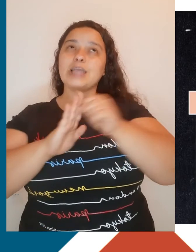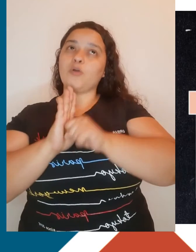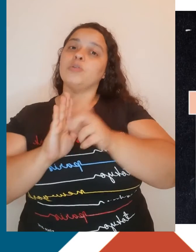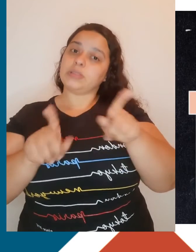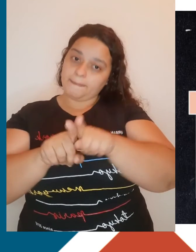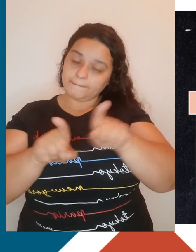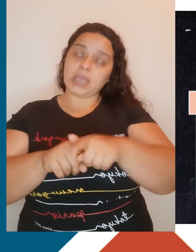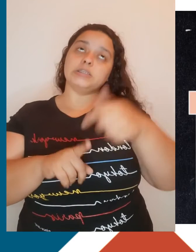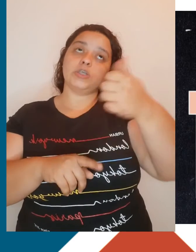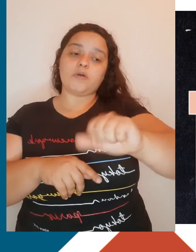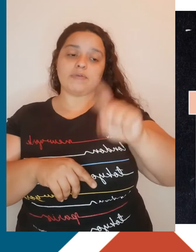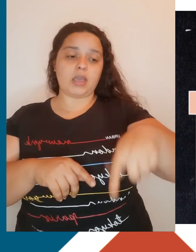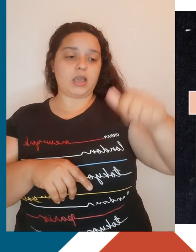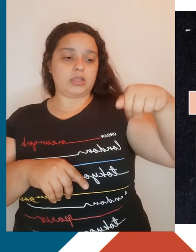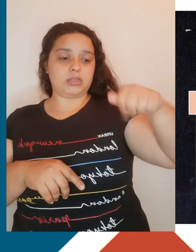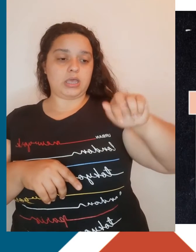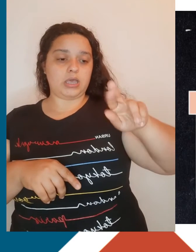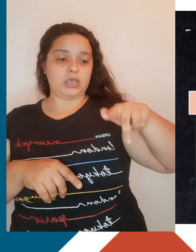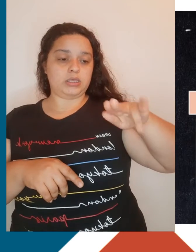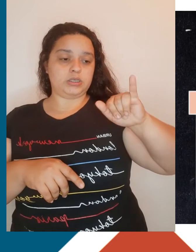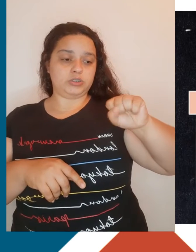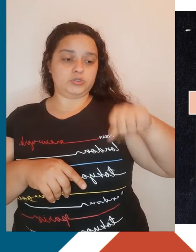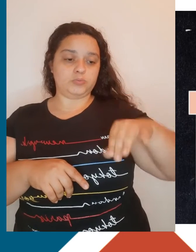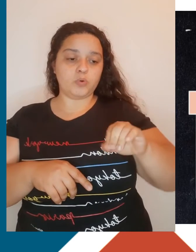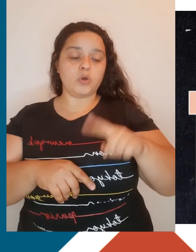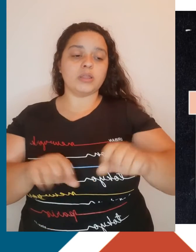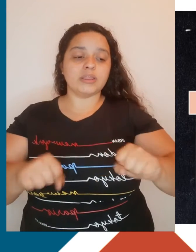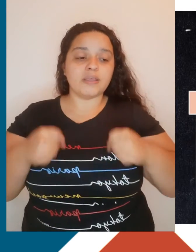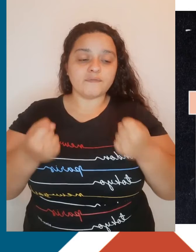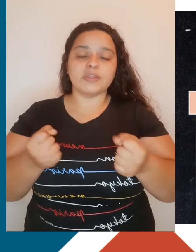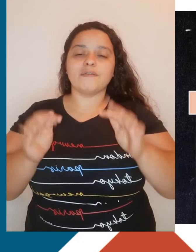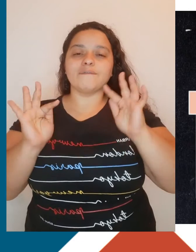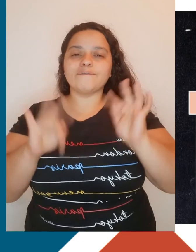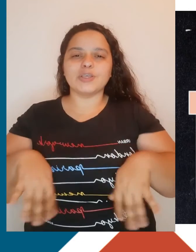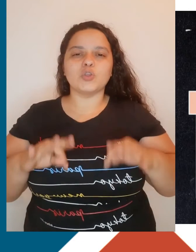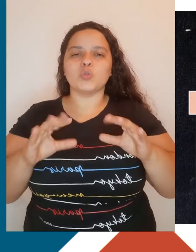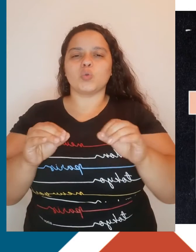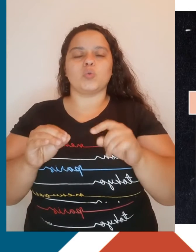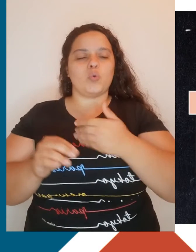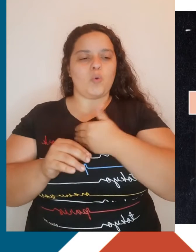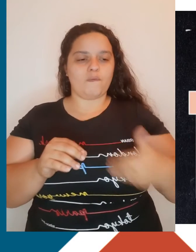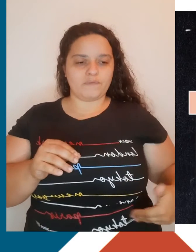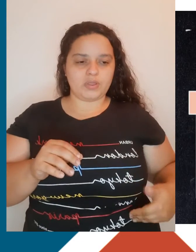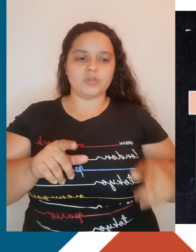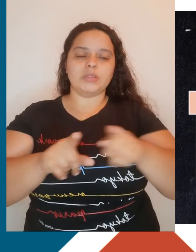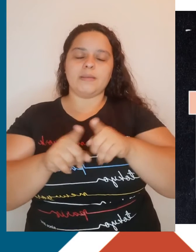anarquismo, uma corrente de pensamento que defendia o fim de todas as formas de governo e também da propriedade privada.